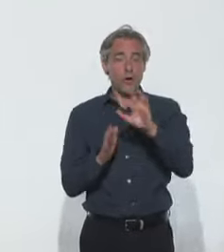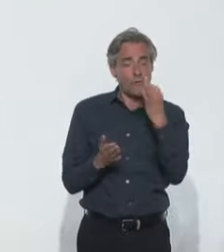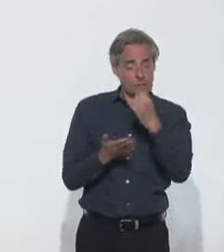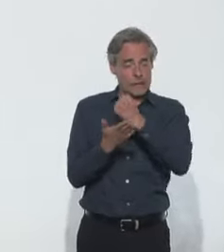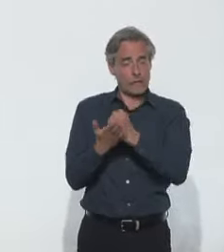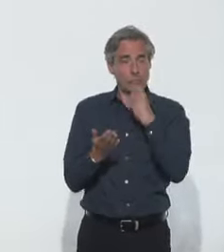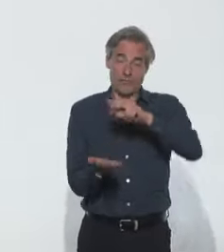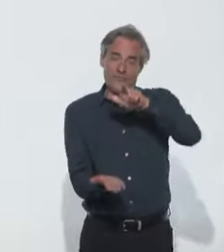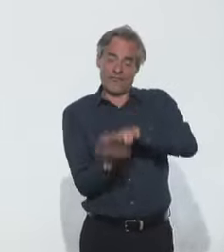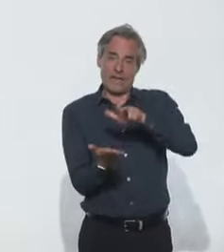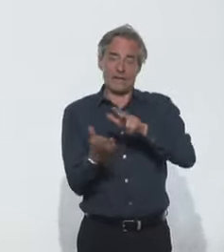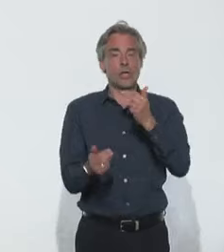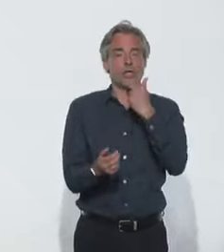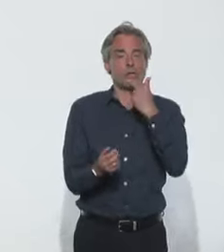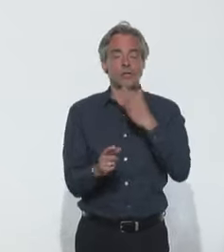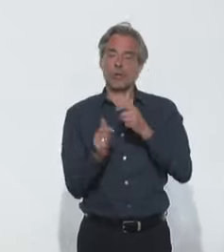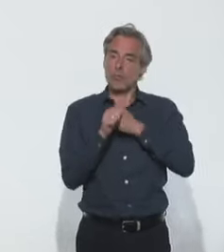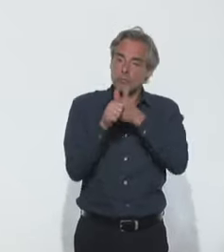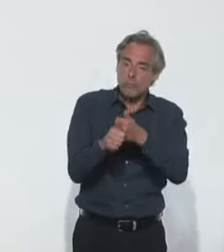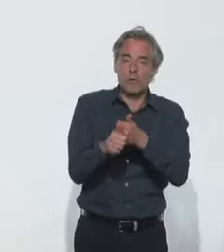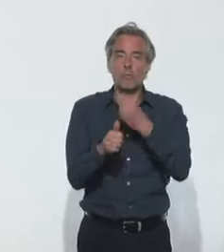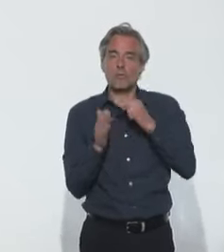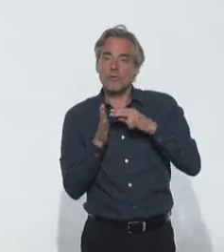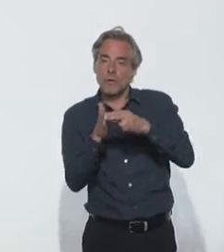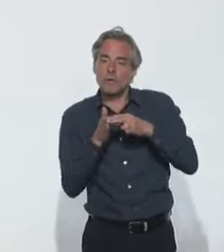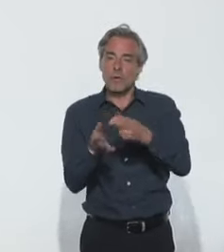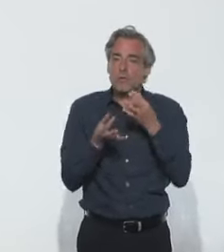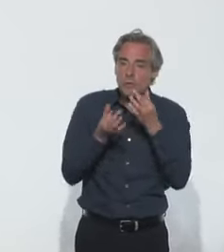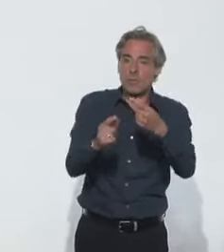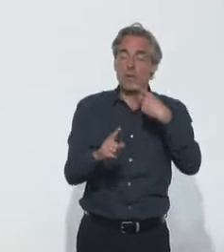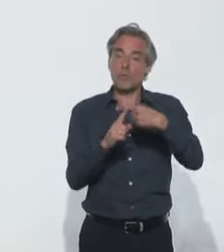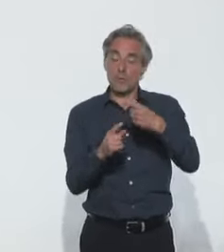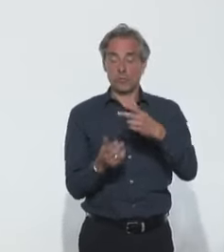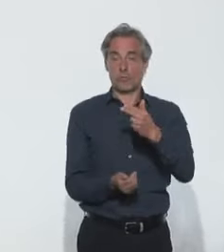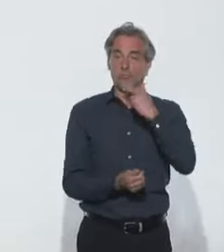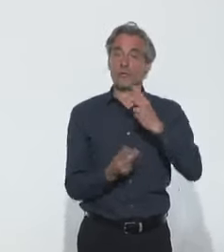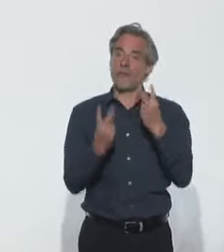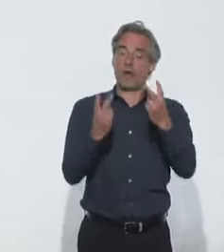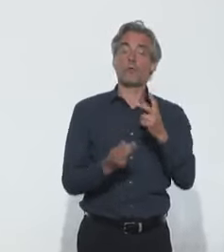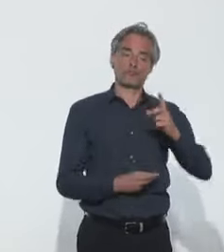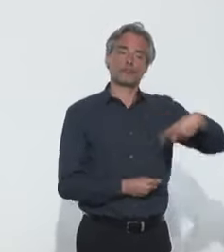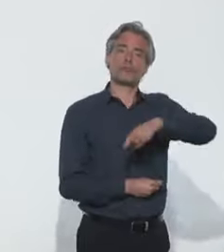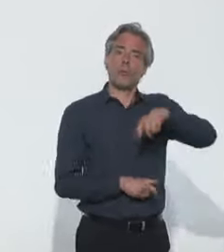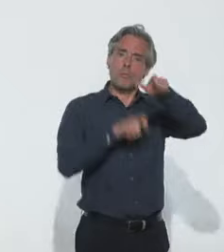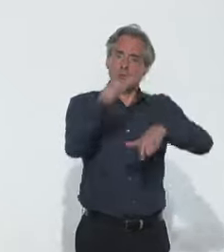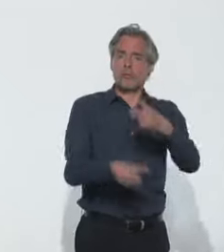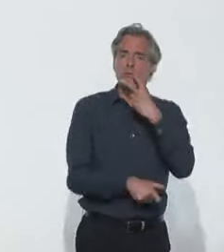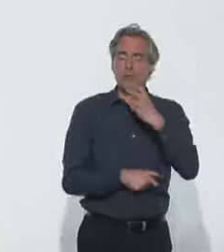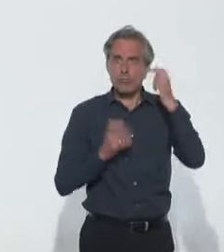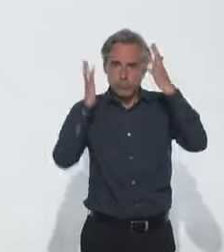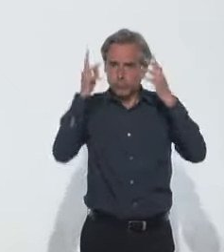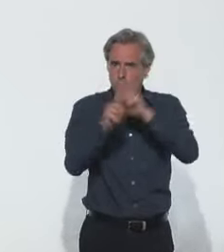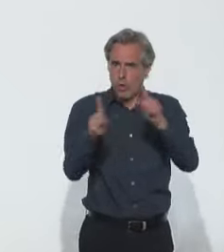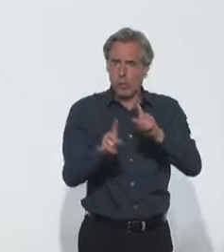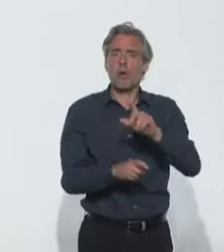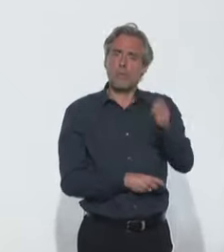soient des tests validés en termes de qualité, de fiabilité, de sensibilité et de spécificité. Et on peut rassurer les Français sur le fait que les autorités sanitaires